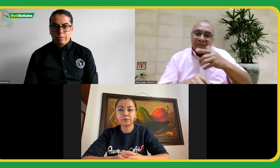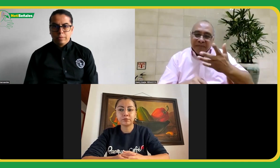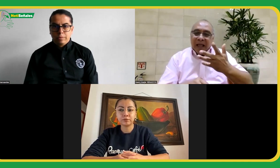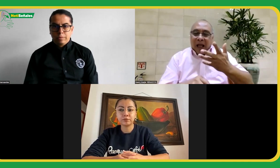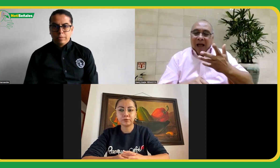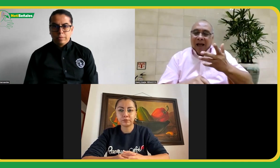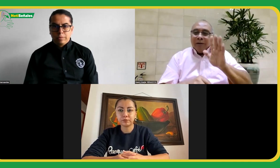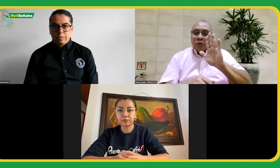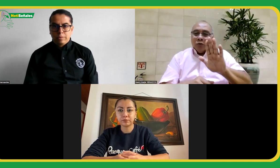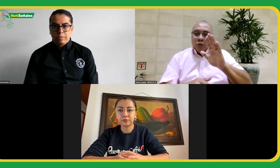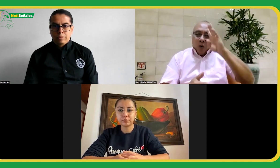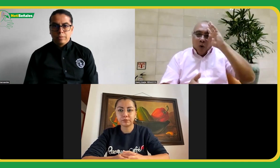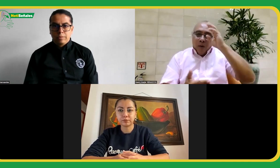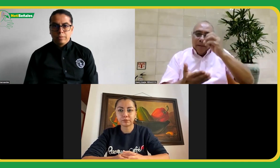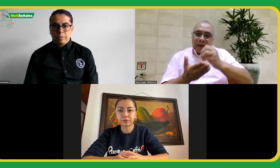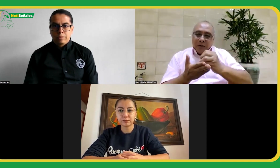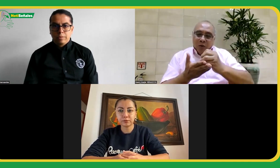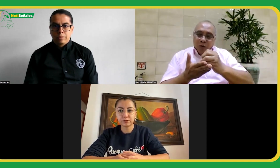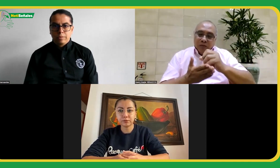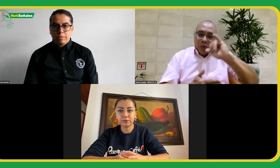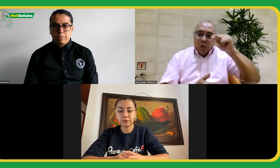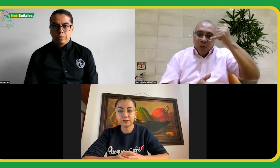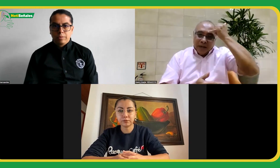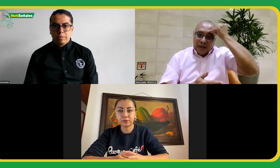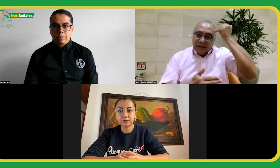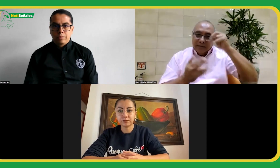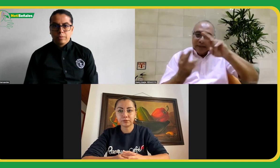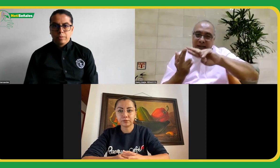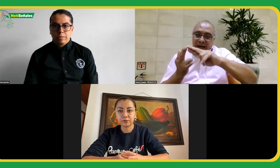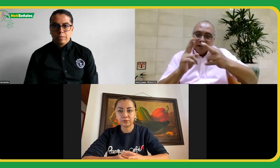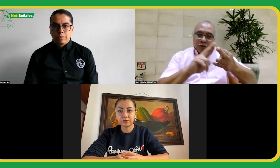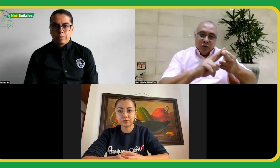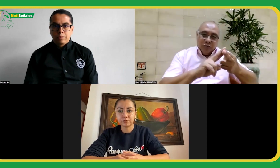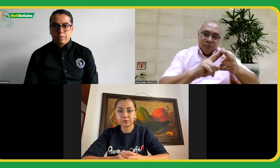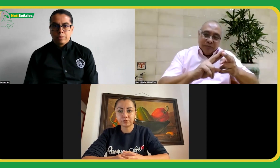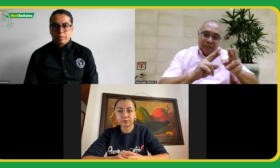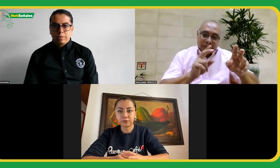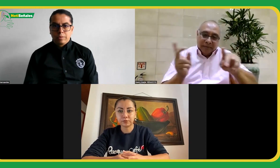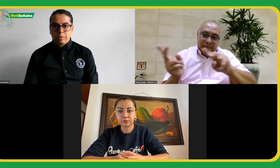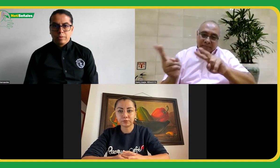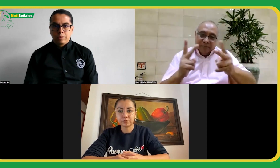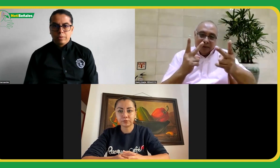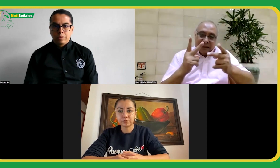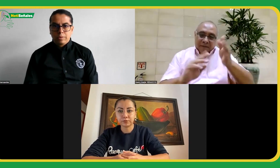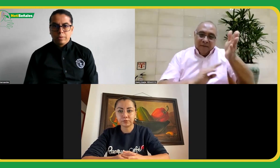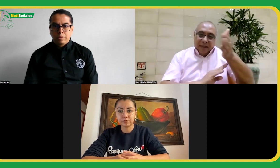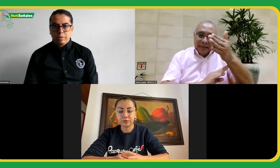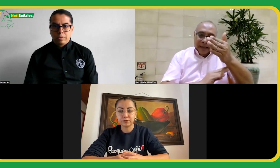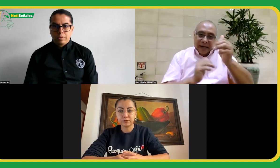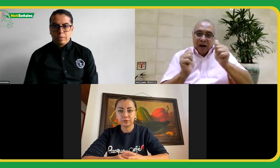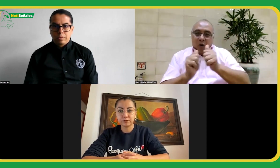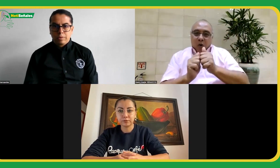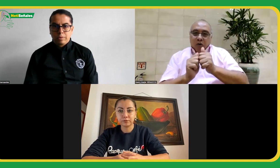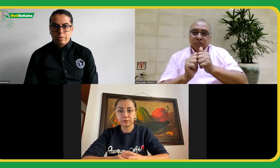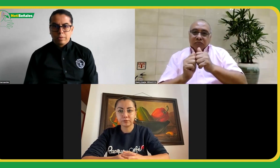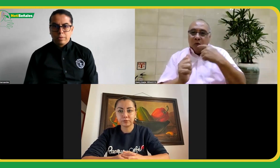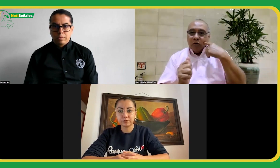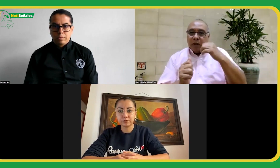vamos a mostrar el segundo video que es la opinión que realiza Joaquín Hernández en relación a la bandera con la